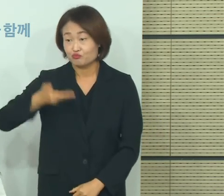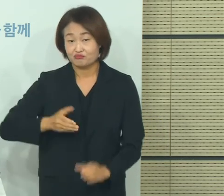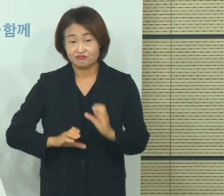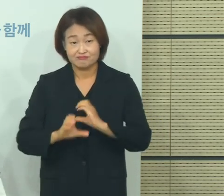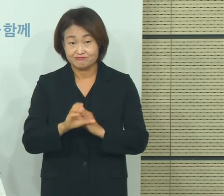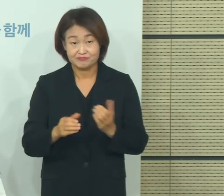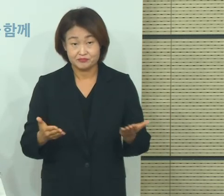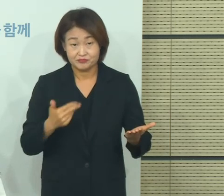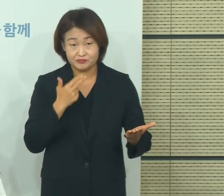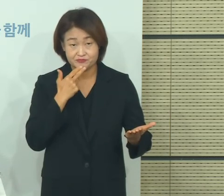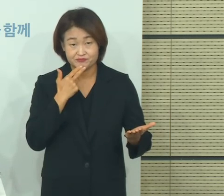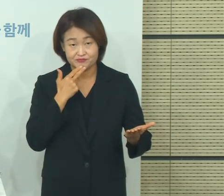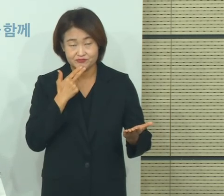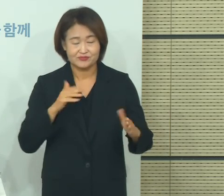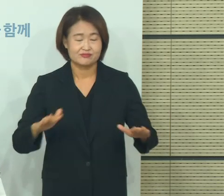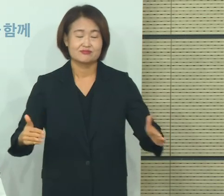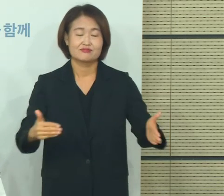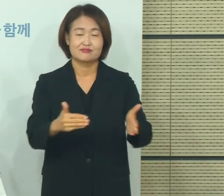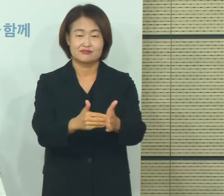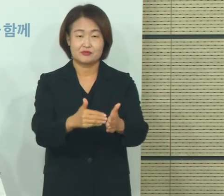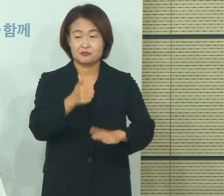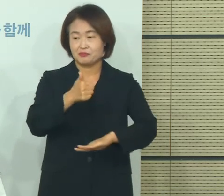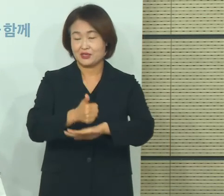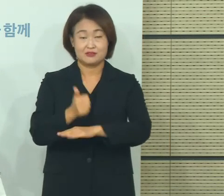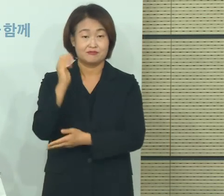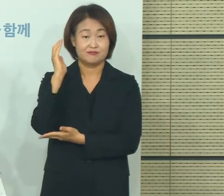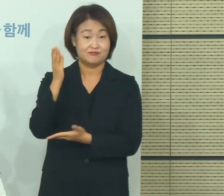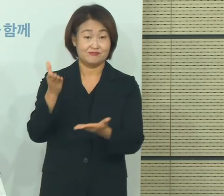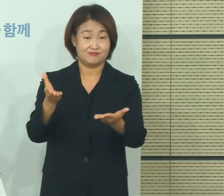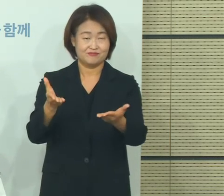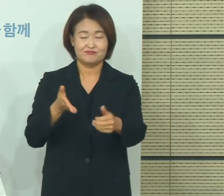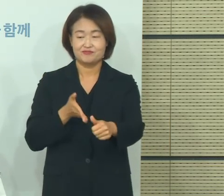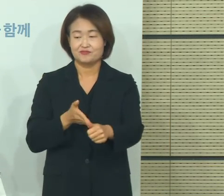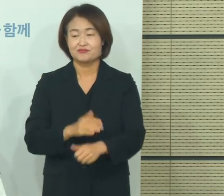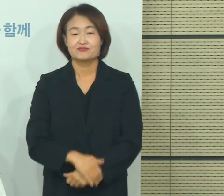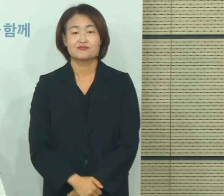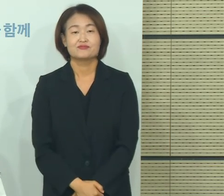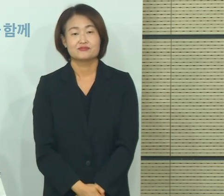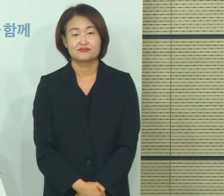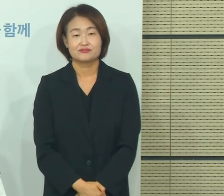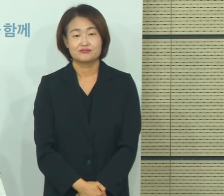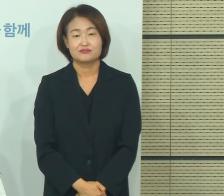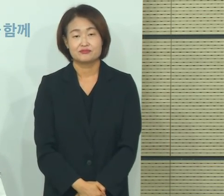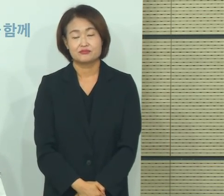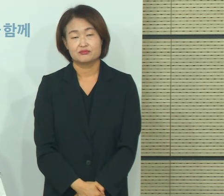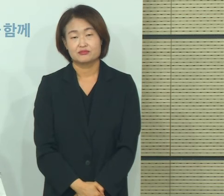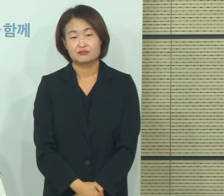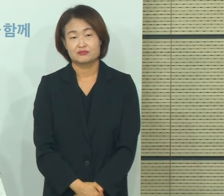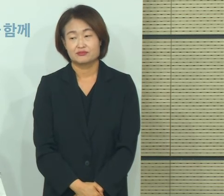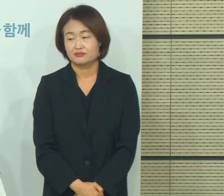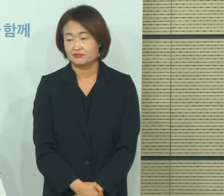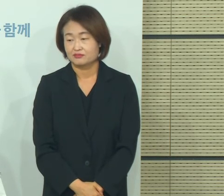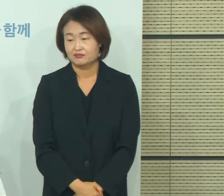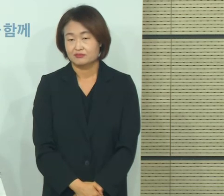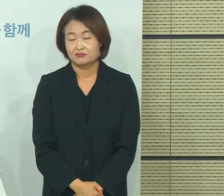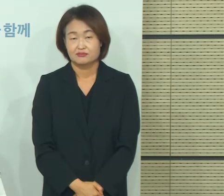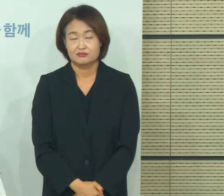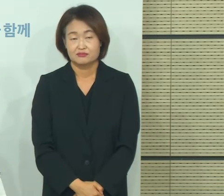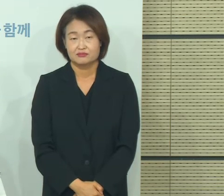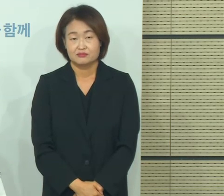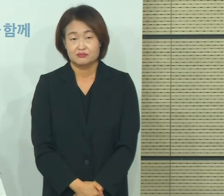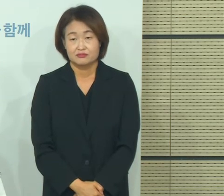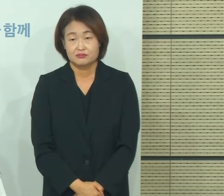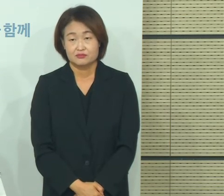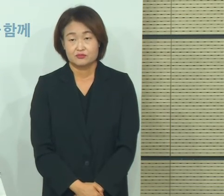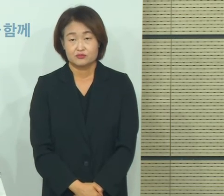없으셔서 질의응답은 마치겠습니다. 마무리 말씀 간단하게 부탁드립니다. 네 지금 조금